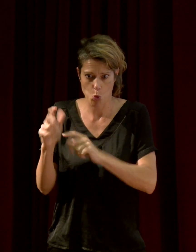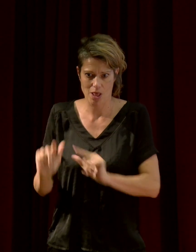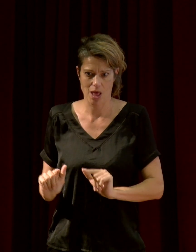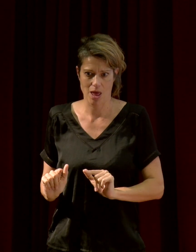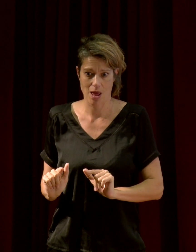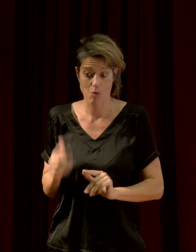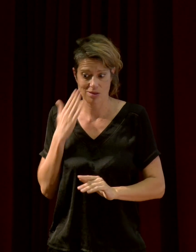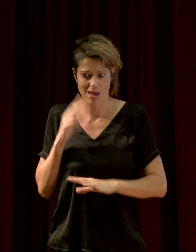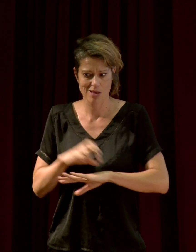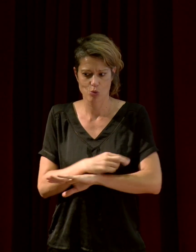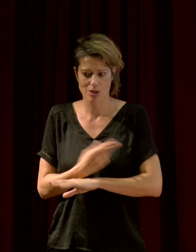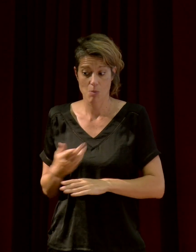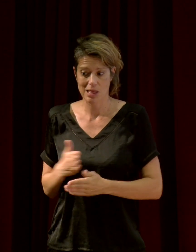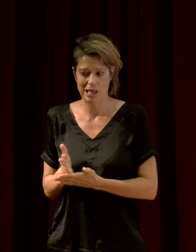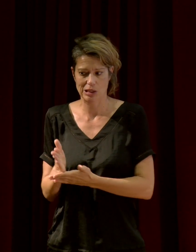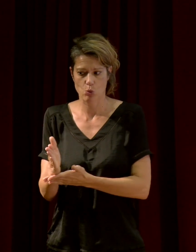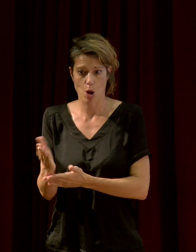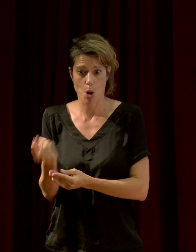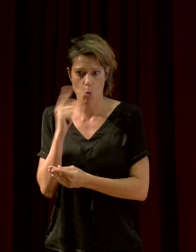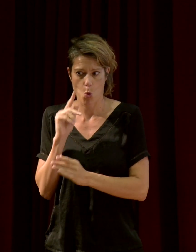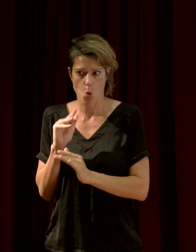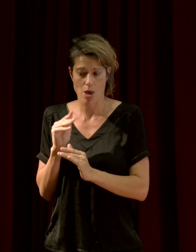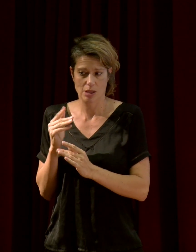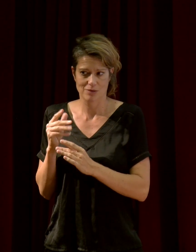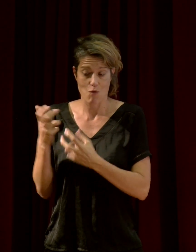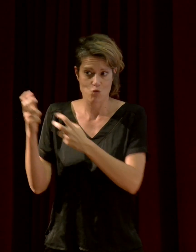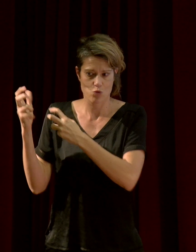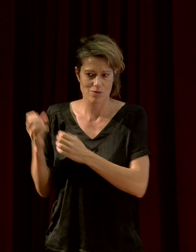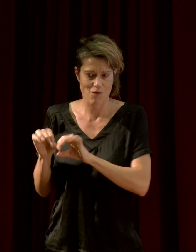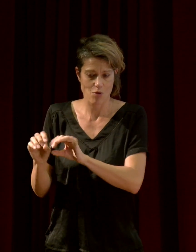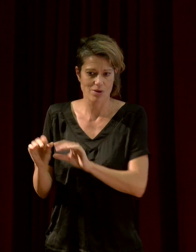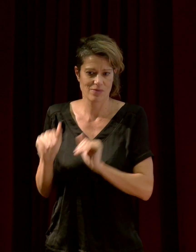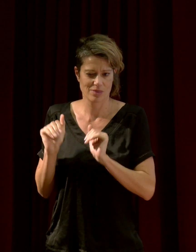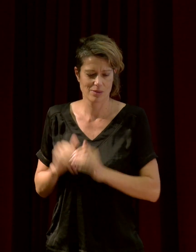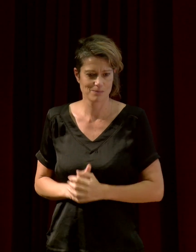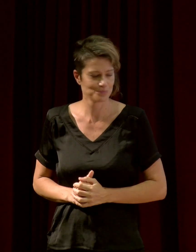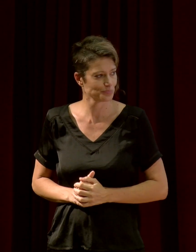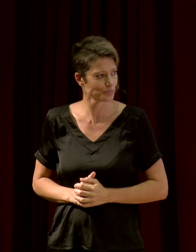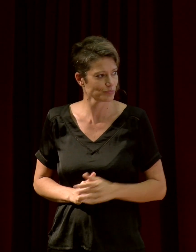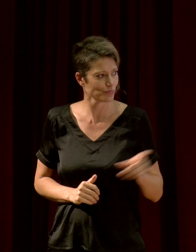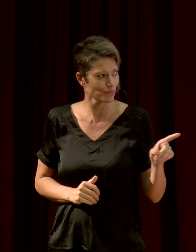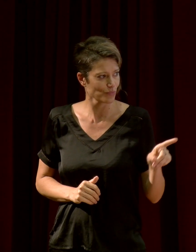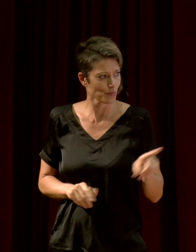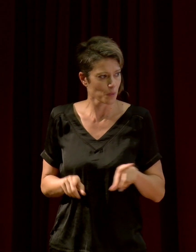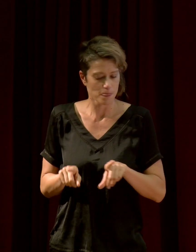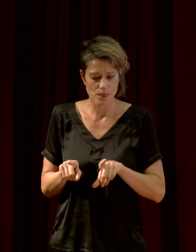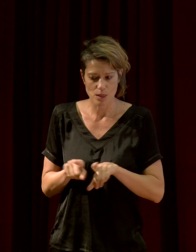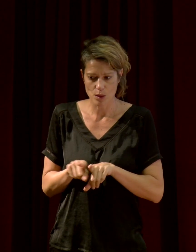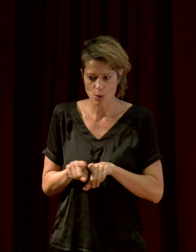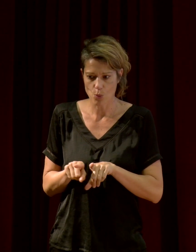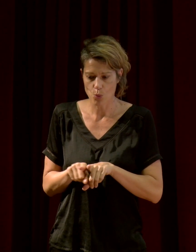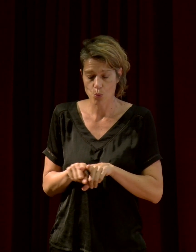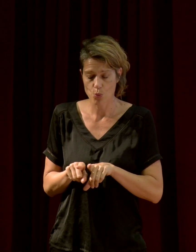y a même des individus mâles, je ne sais plus quelle est l'espèce, qui profitent du silence pour finalement rapter la femelle qui a été